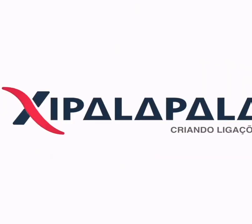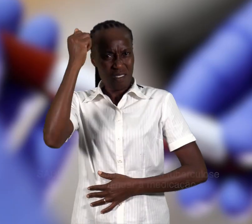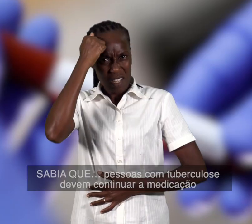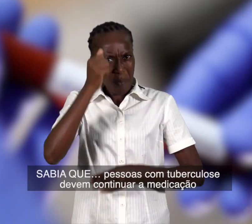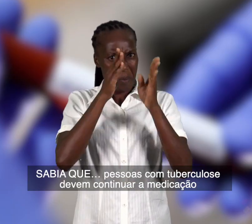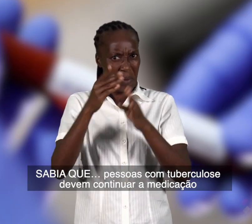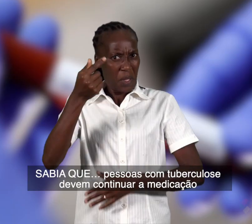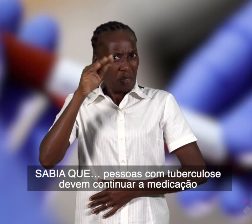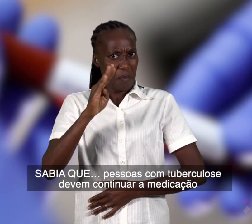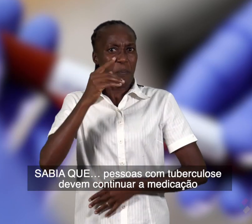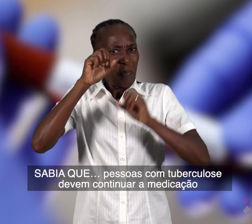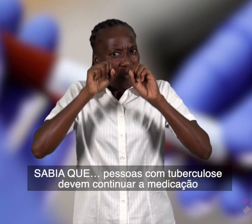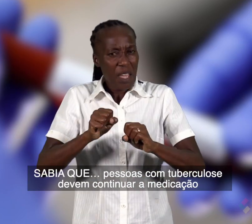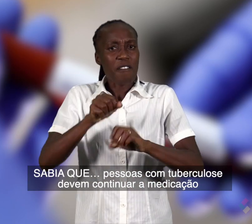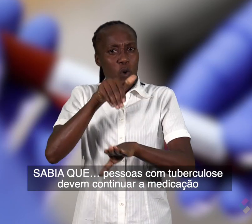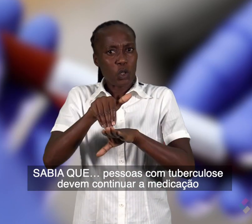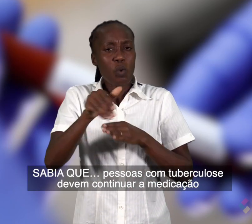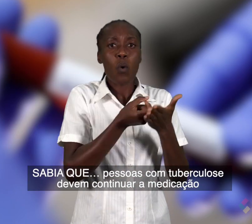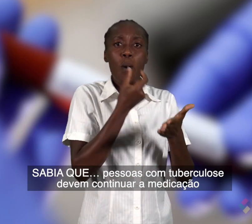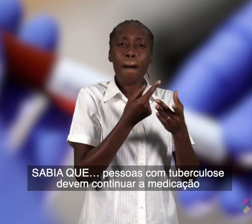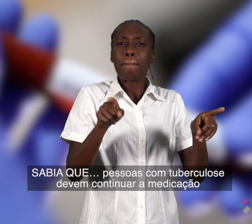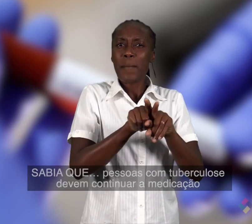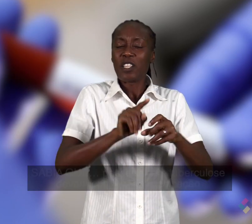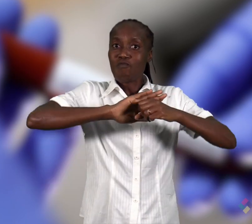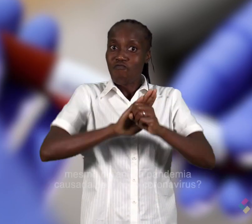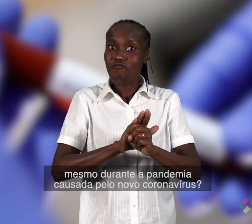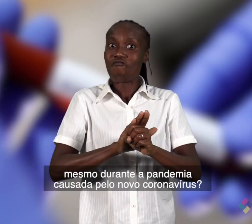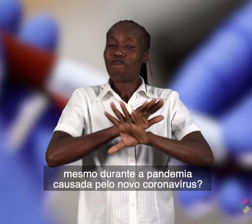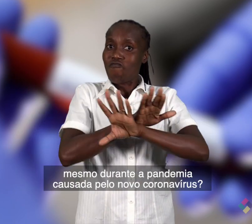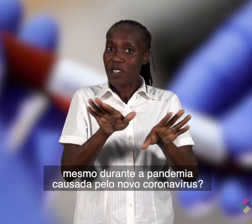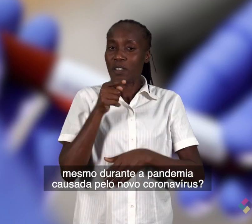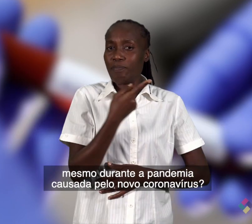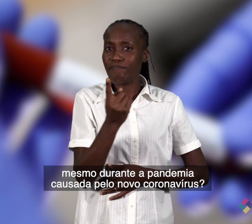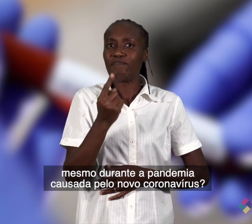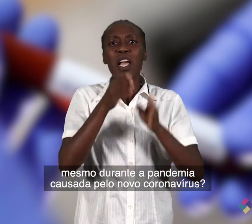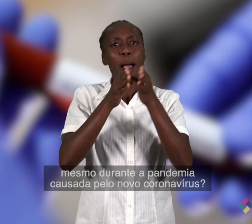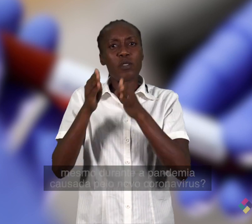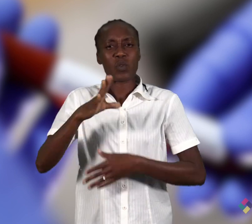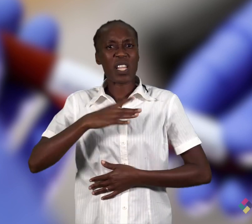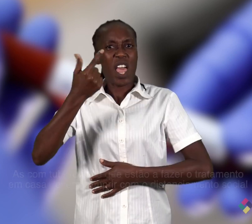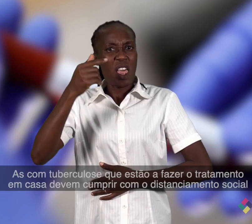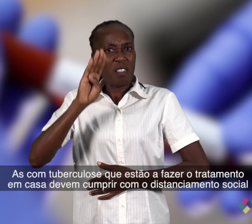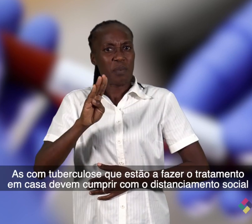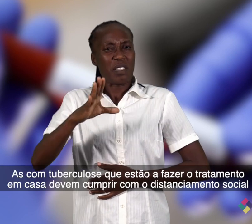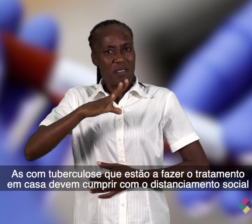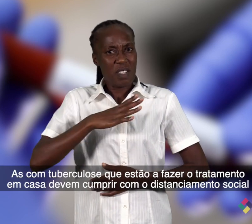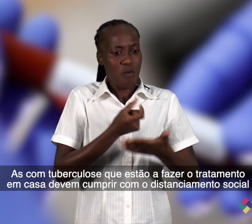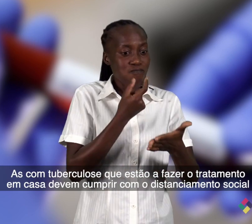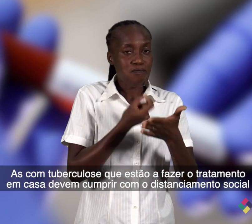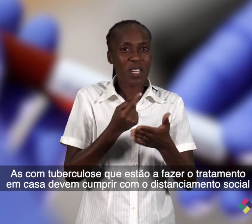Sabia que pessoas com tuberculose devem continuar a medicação mesmo durante a pandemia do novo coronavírus? As pessoas com tuberculose que estão a